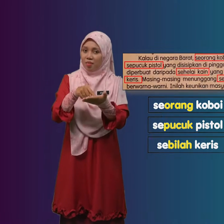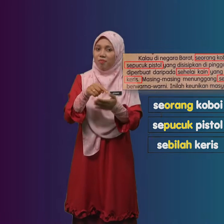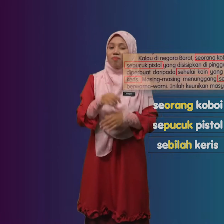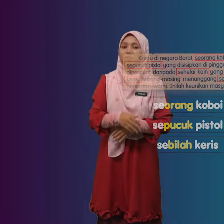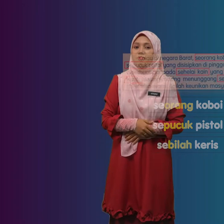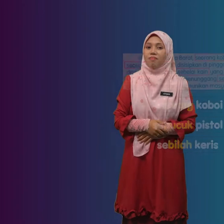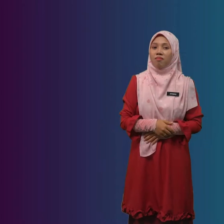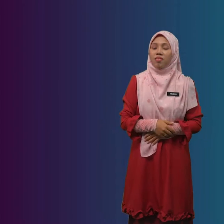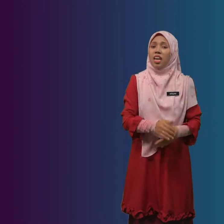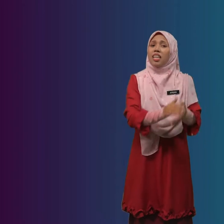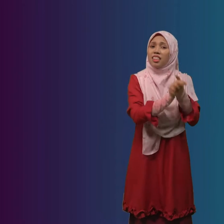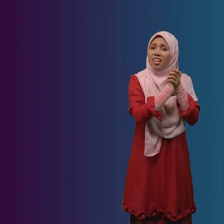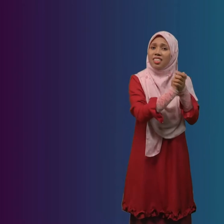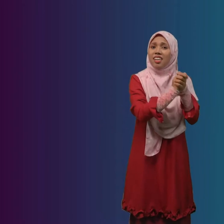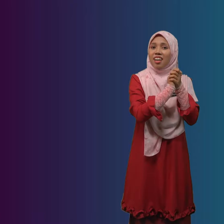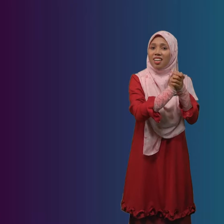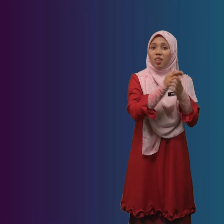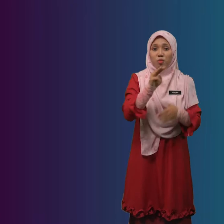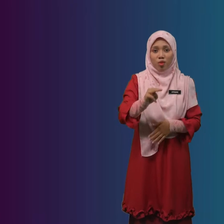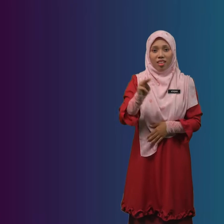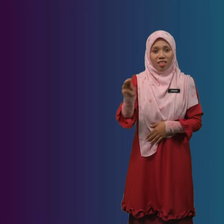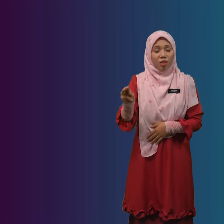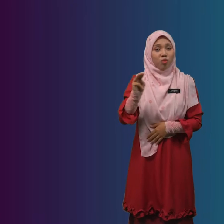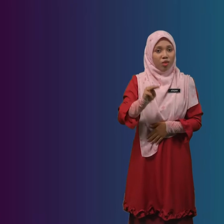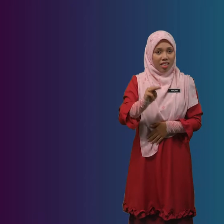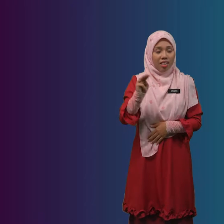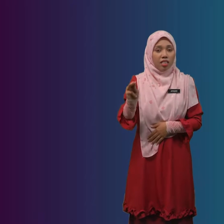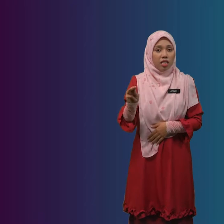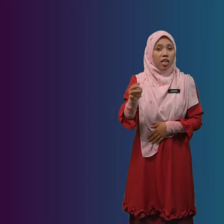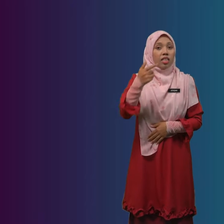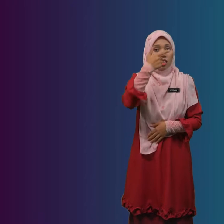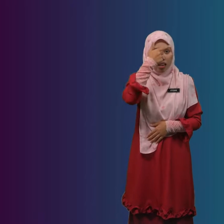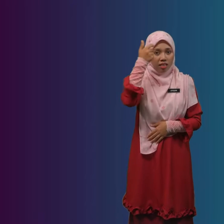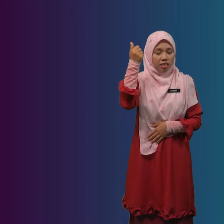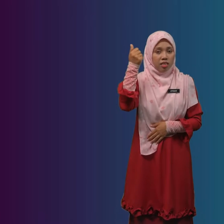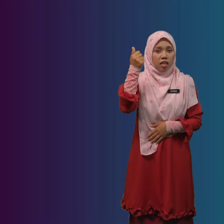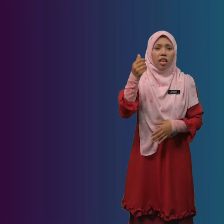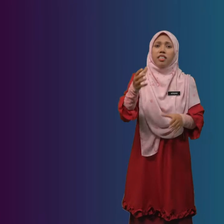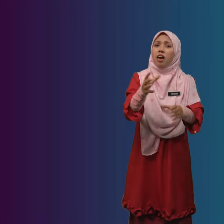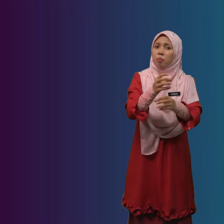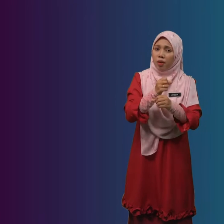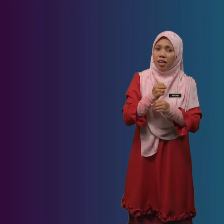Tahniah Murid Murid Kerana Dapat